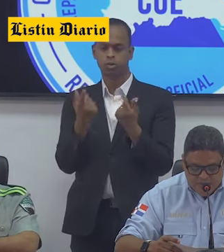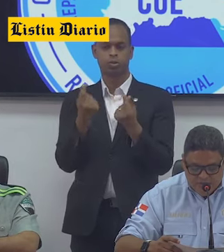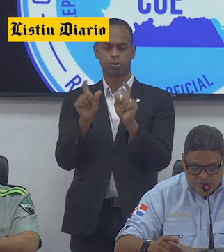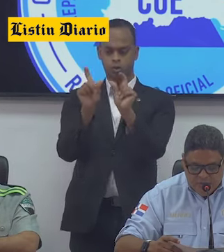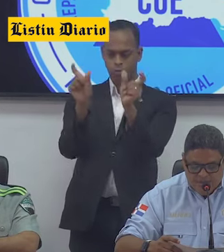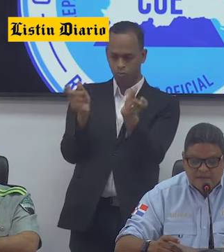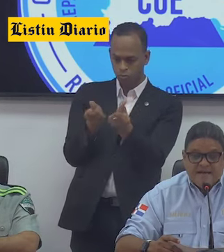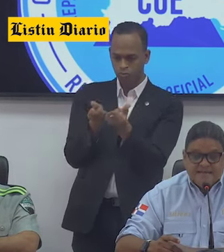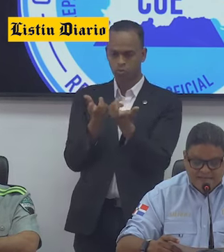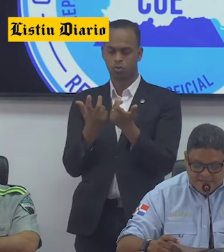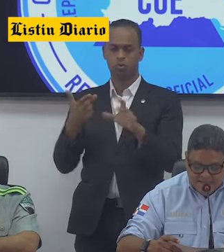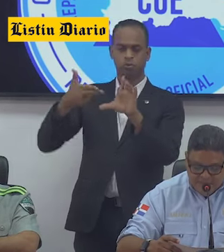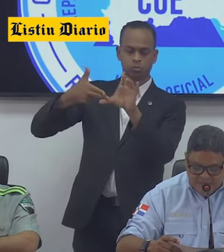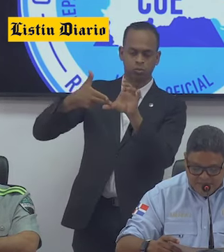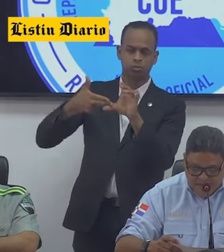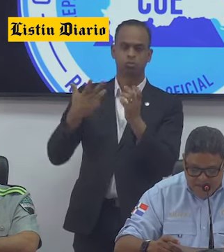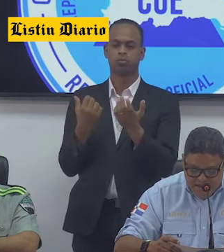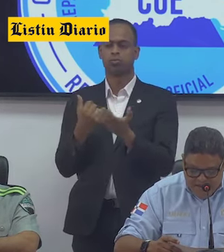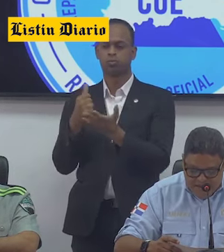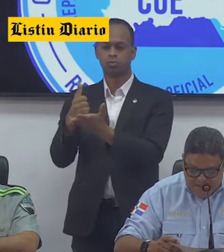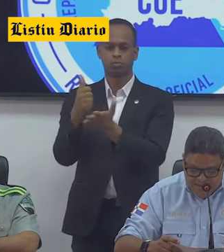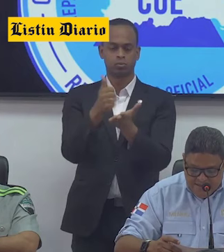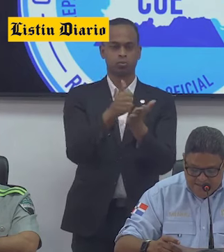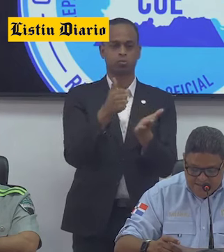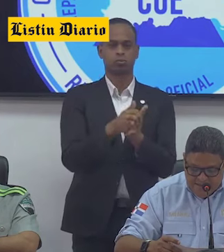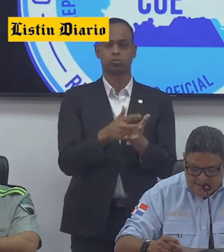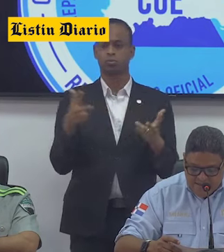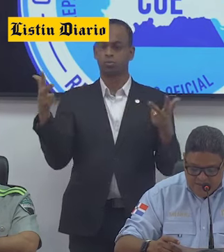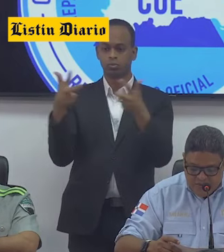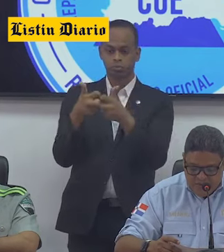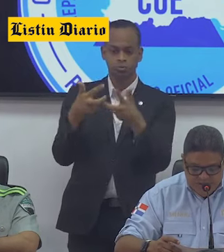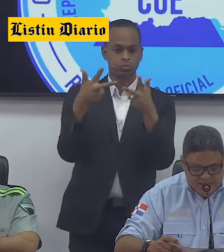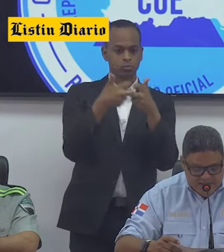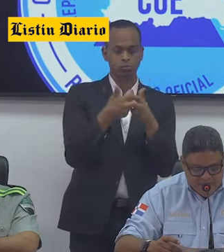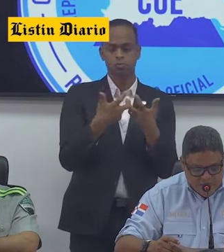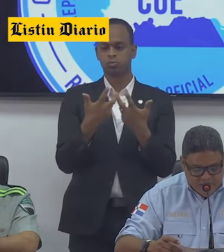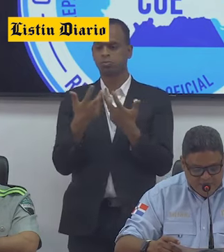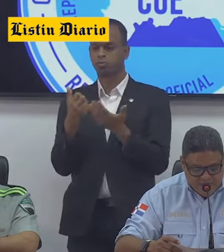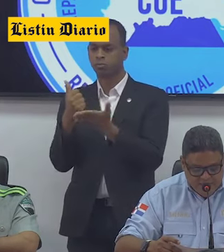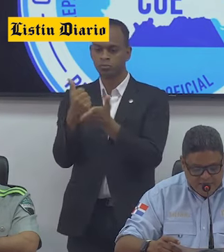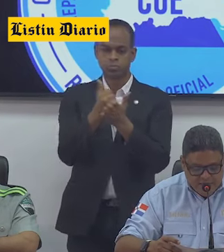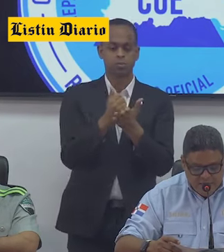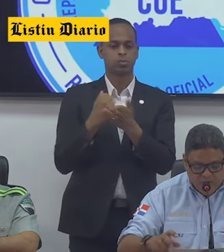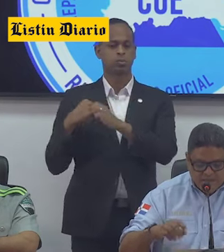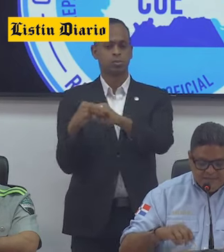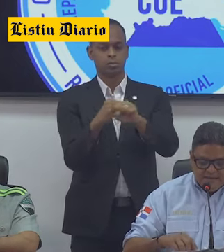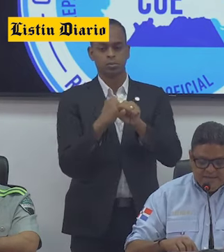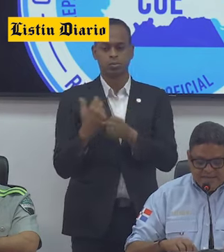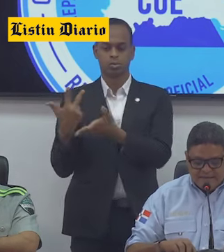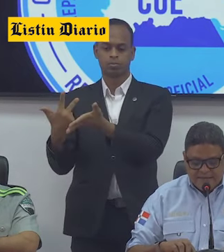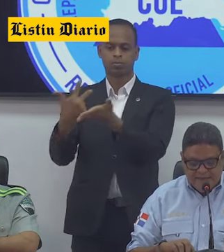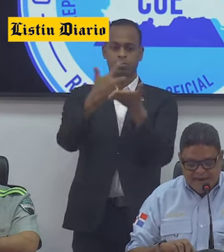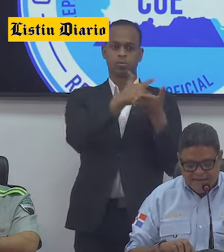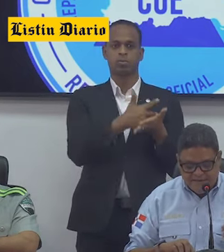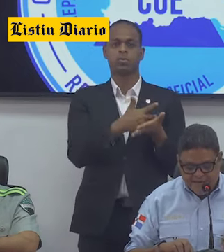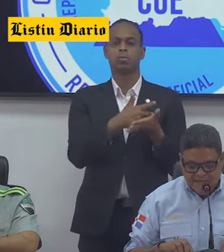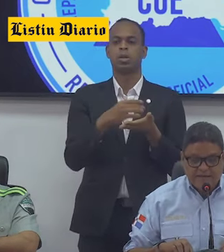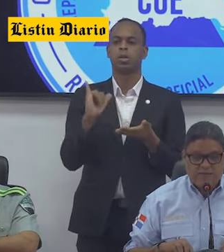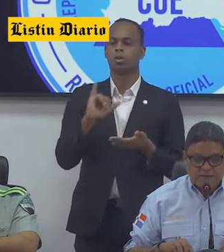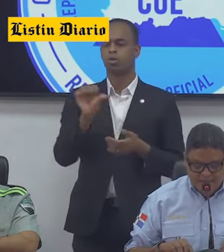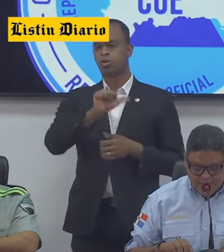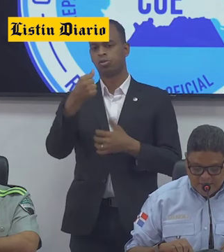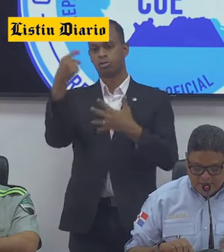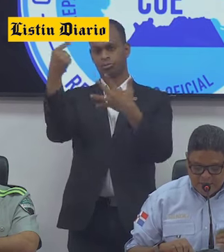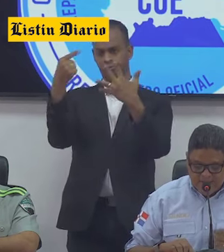de gomas, combustibles, asistencia en accidentes de tránsito, asistencia por seguridad, remolques y asistencia mecánicas,